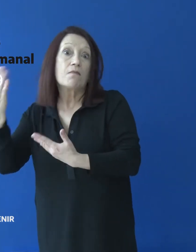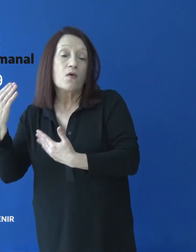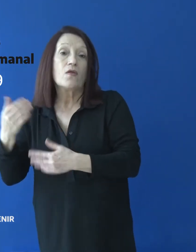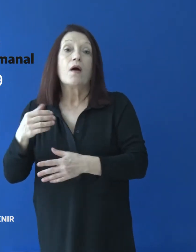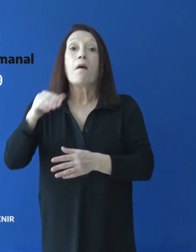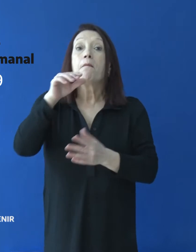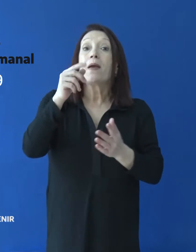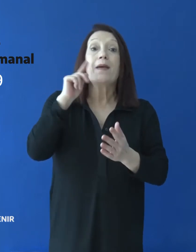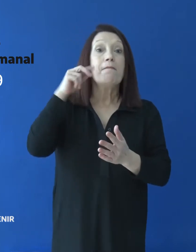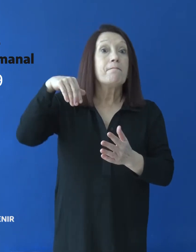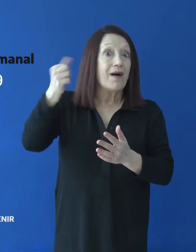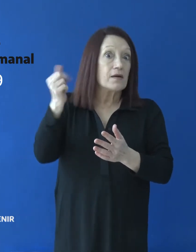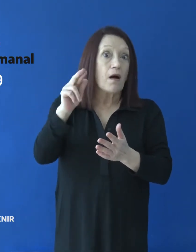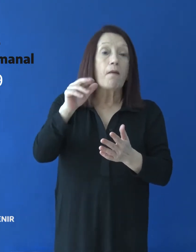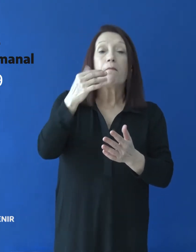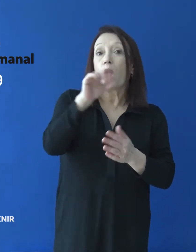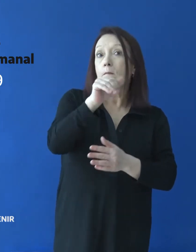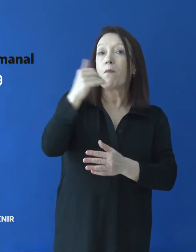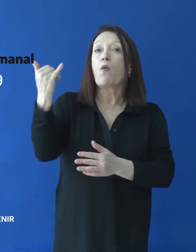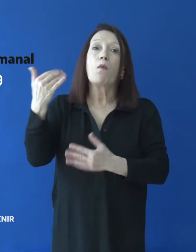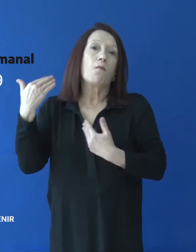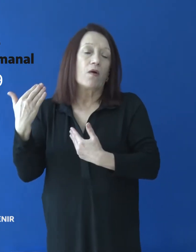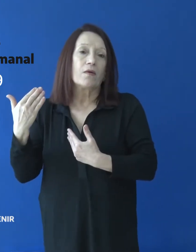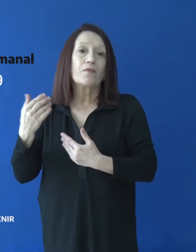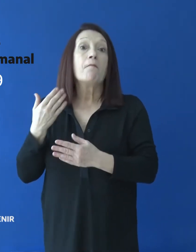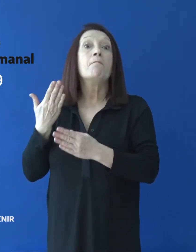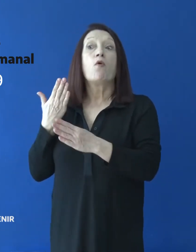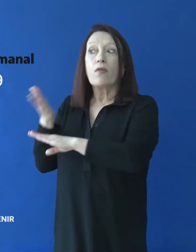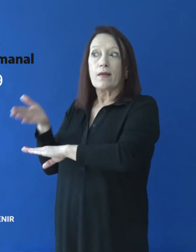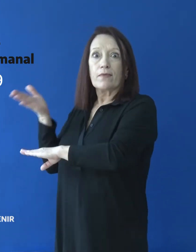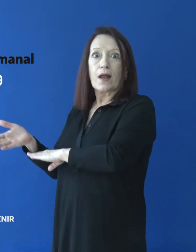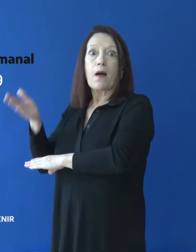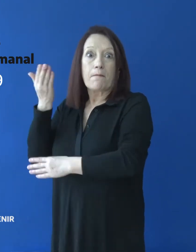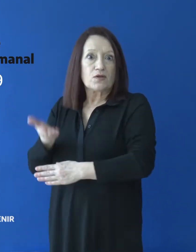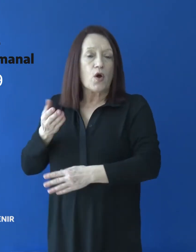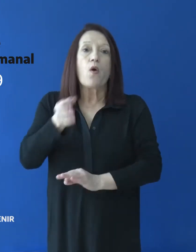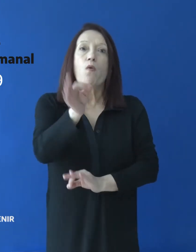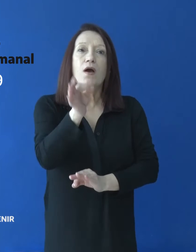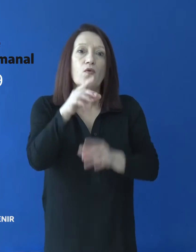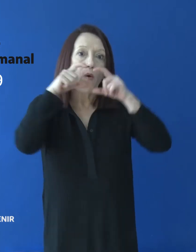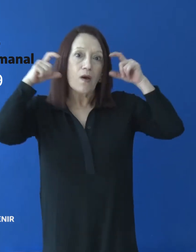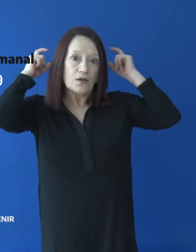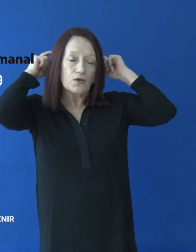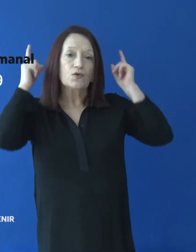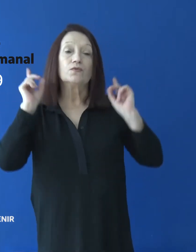IMPAR, martes y jueves. Para ingresar al edificio es obligatorio el uso de barbijo o